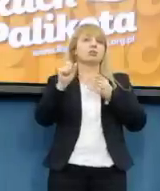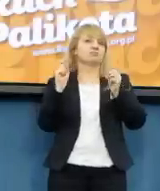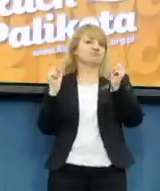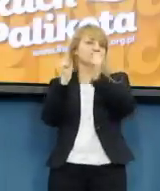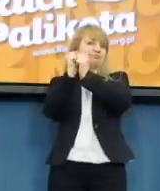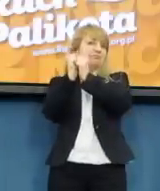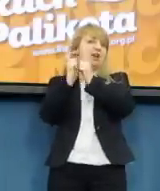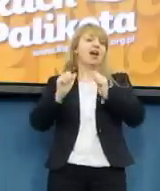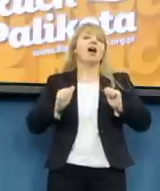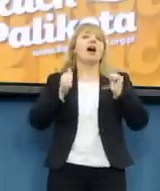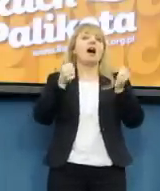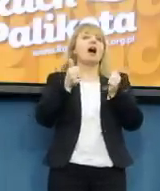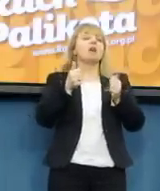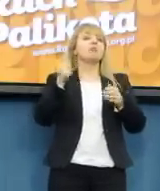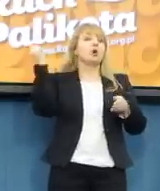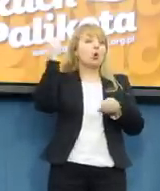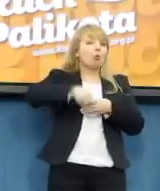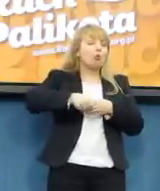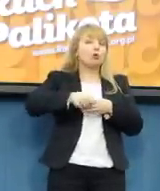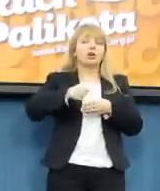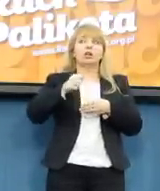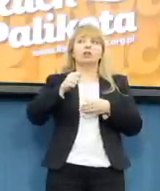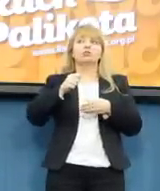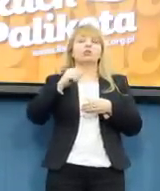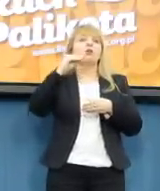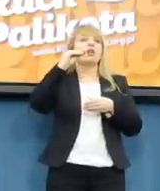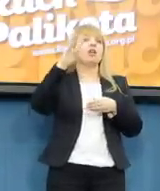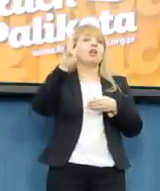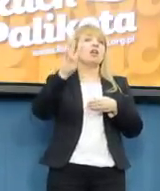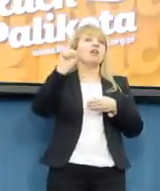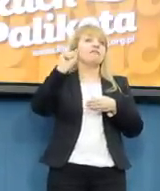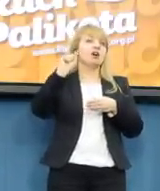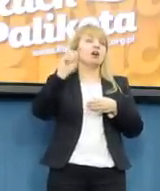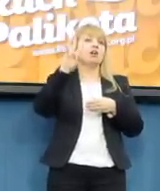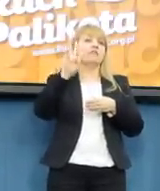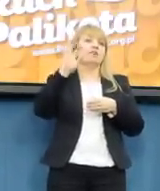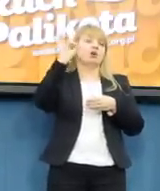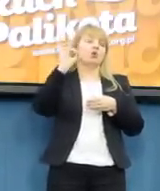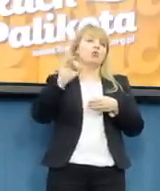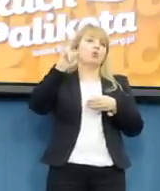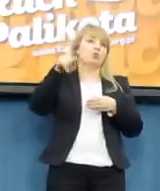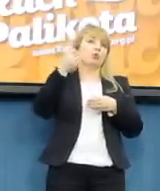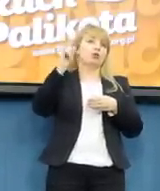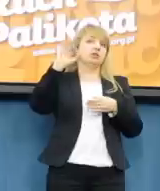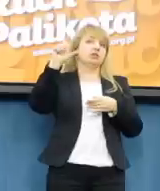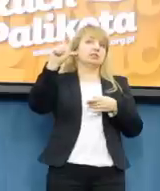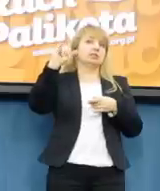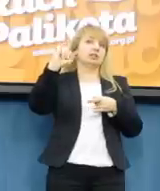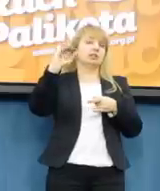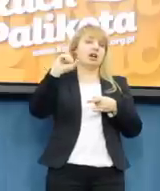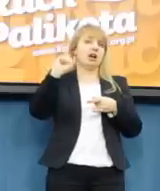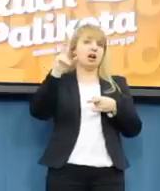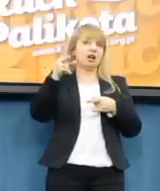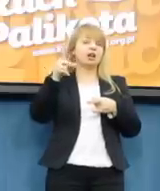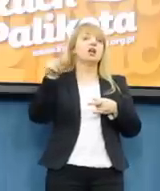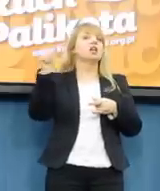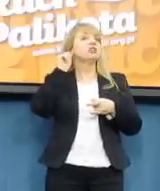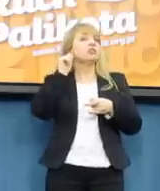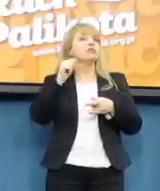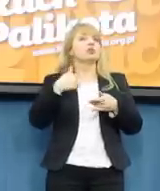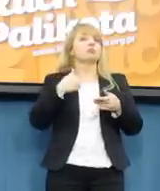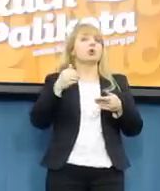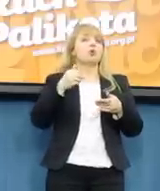przeciwko ukaraniu Ewy Wójciak wyrzuceniem z pracy. Przypomnijmy sobie, że w latach 50. zakrytykowanie